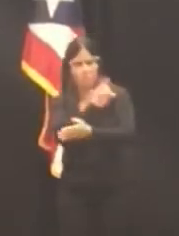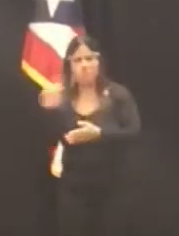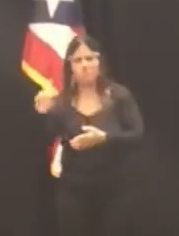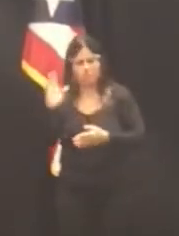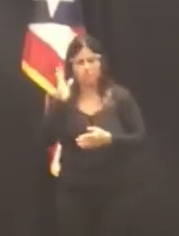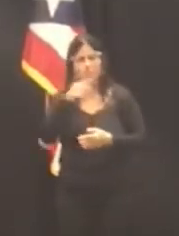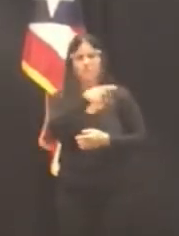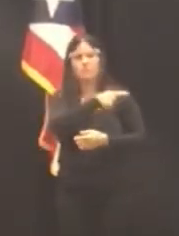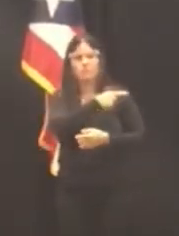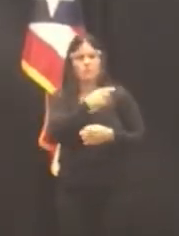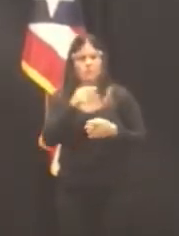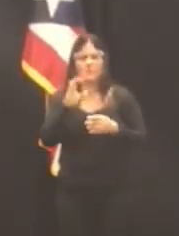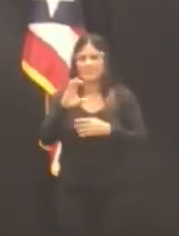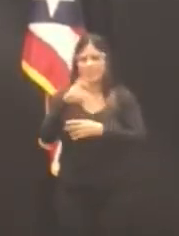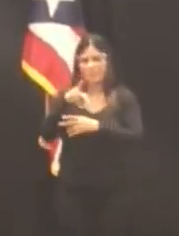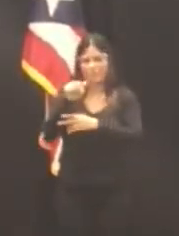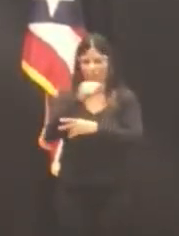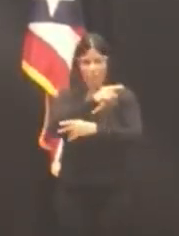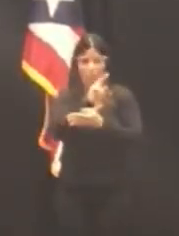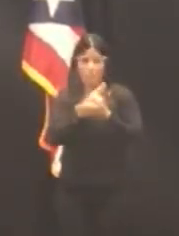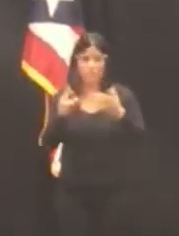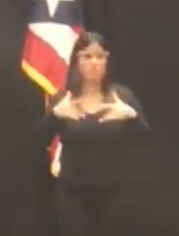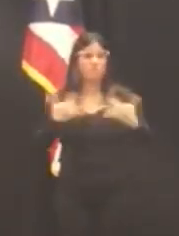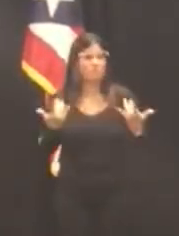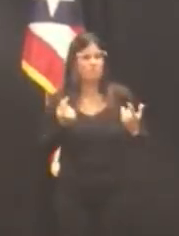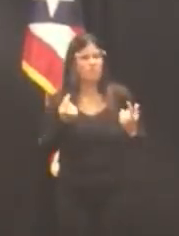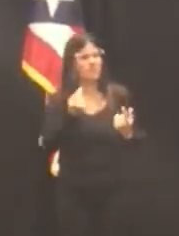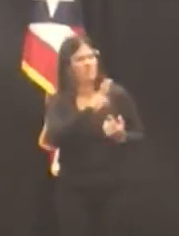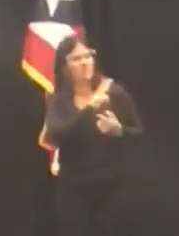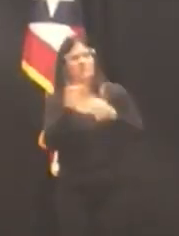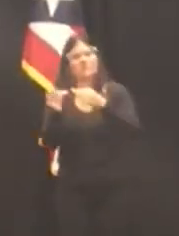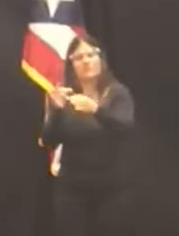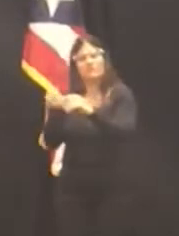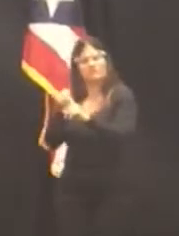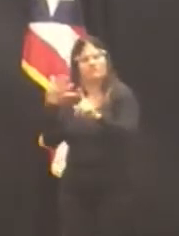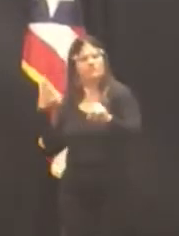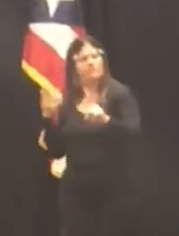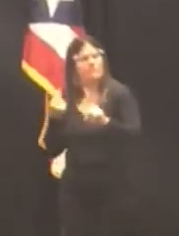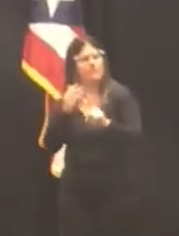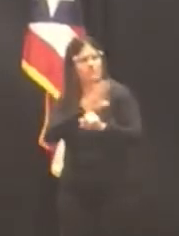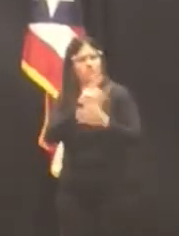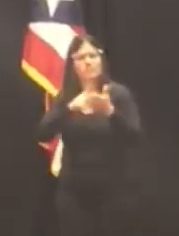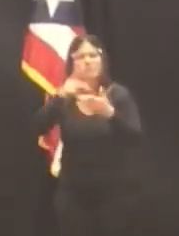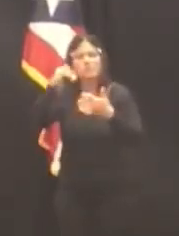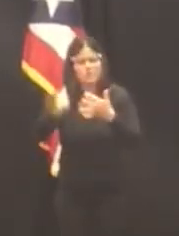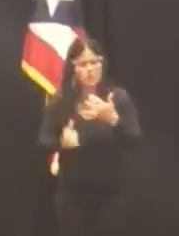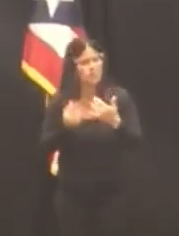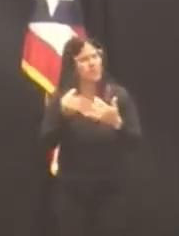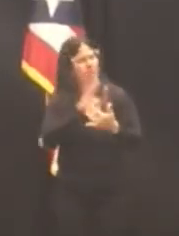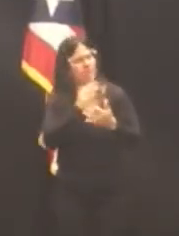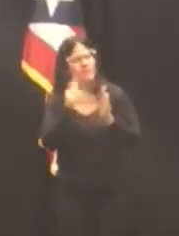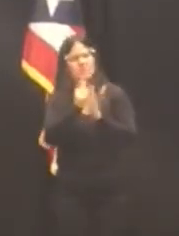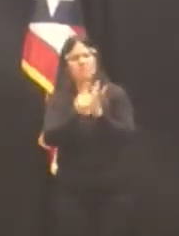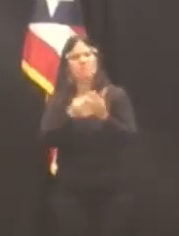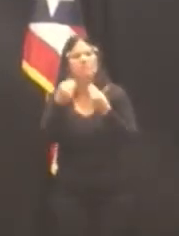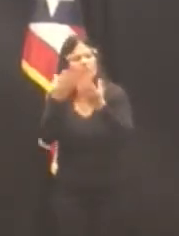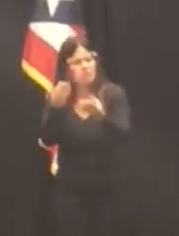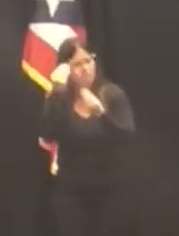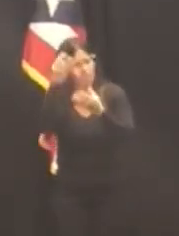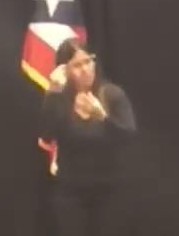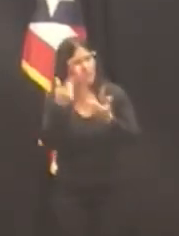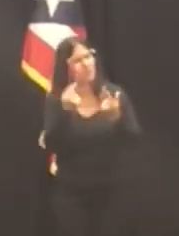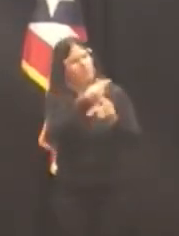CPA en múltiples proyectos de ley, los cuales son remitidos al colegio para comentarios y sugerencias.